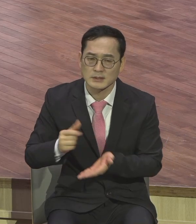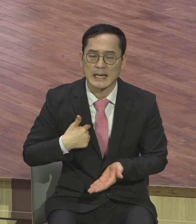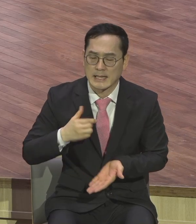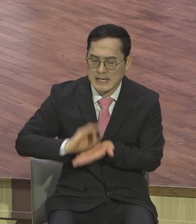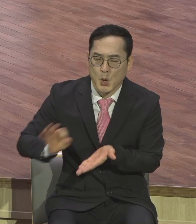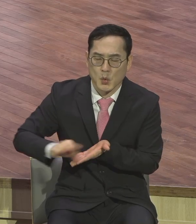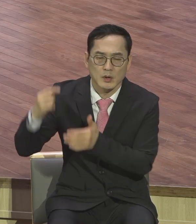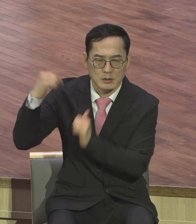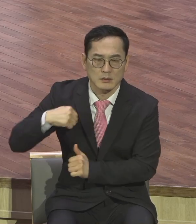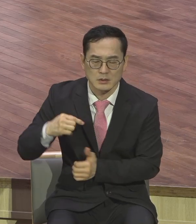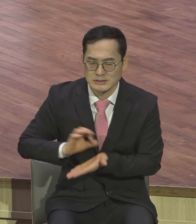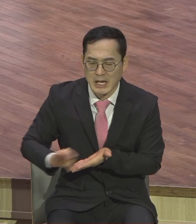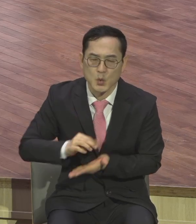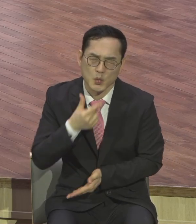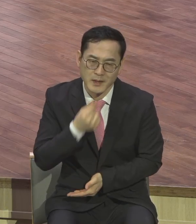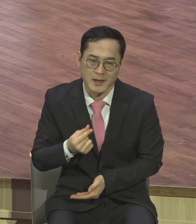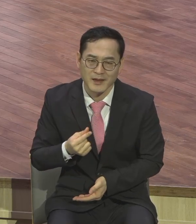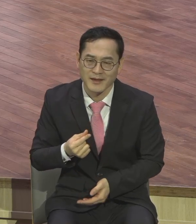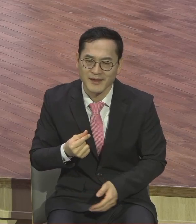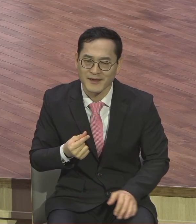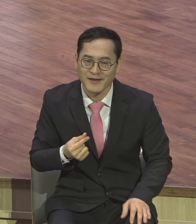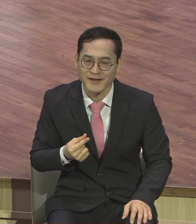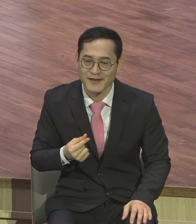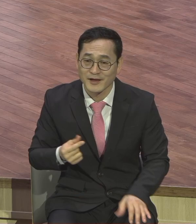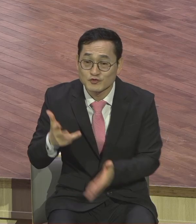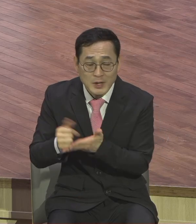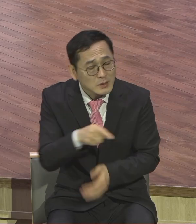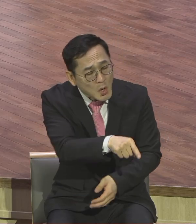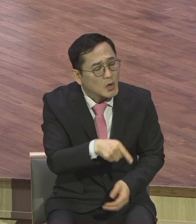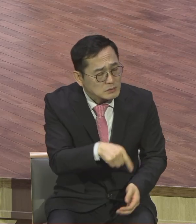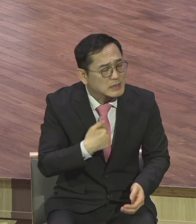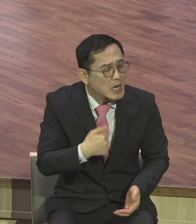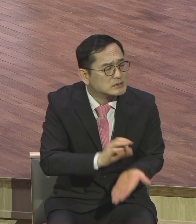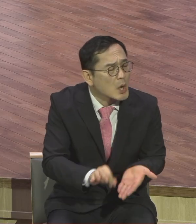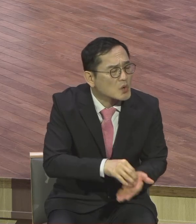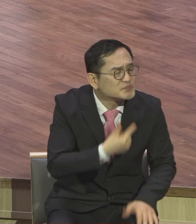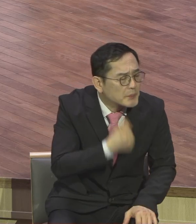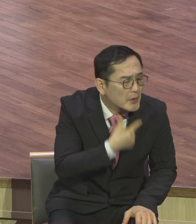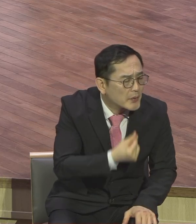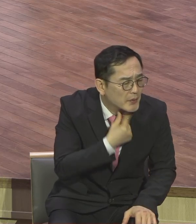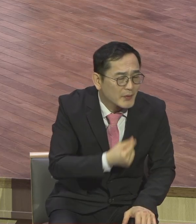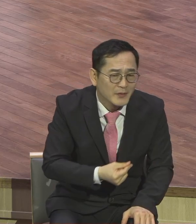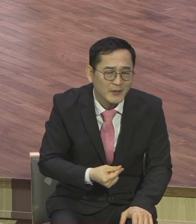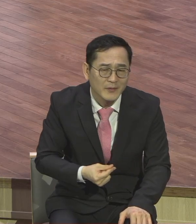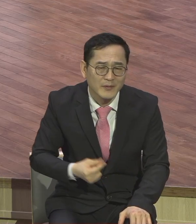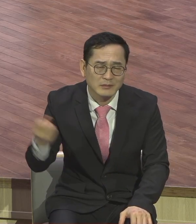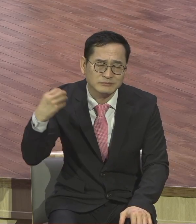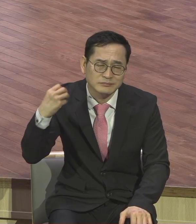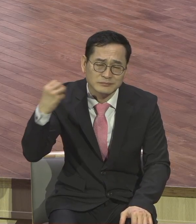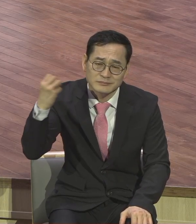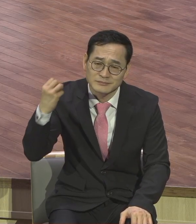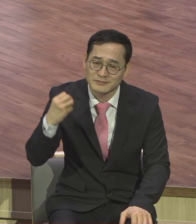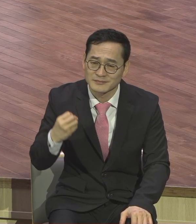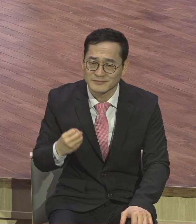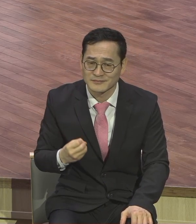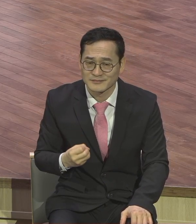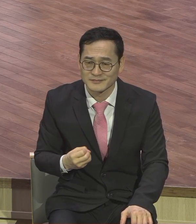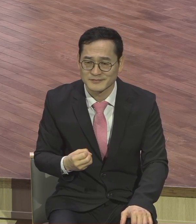전도회장 통해서 윤장 통해서 국장 통해서 나를 서게다 오라는데 하나님의 음성이 들립니까